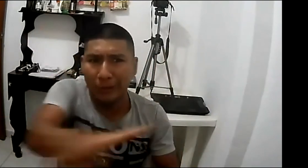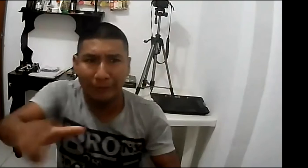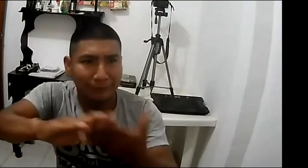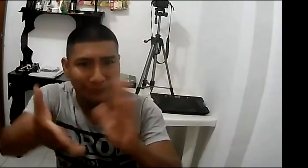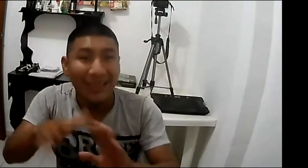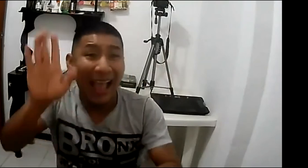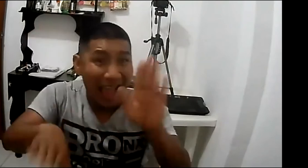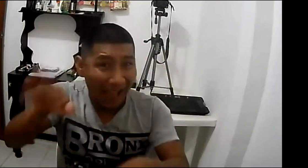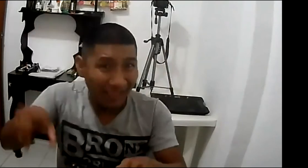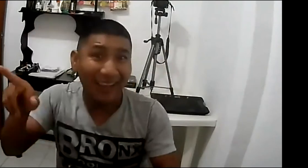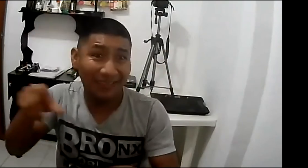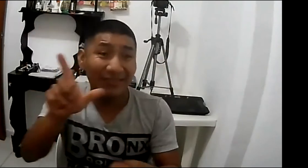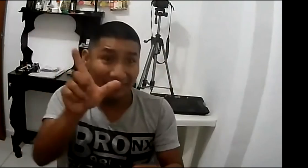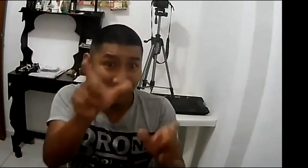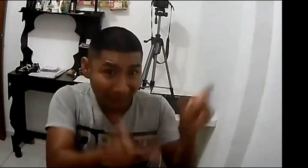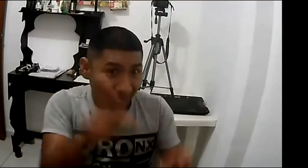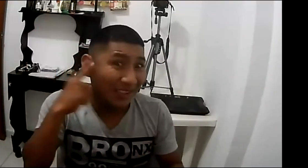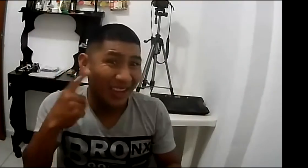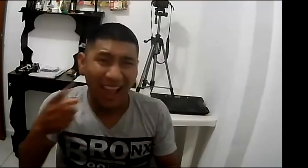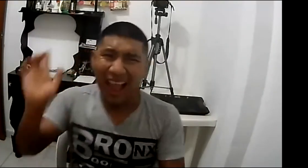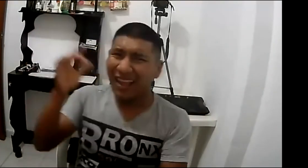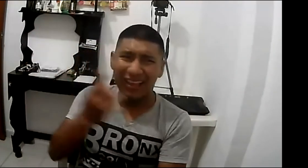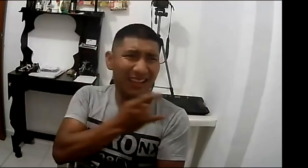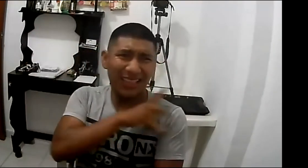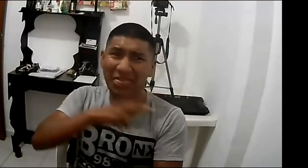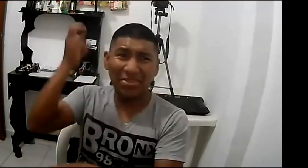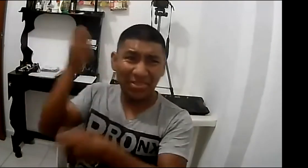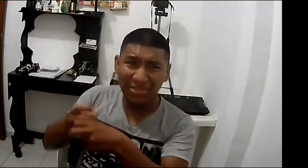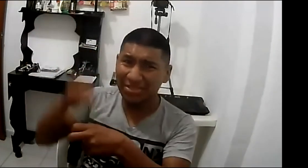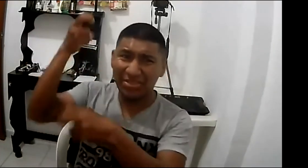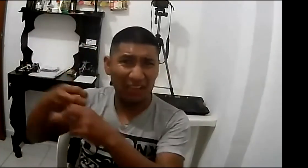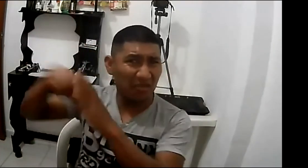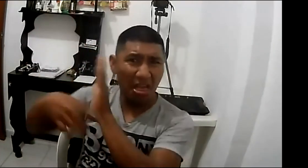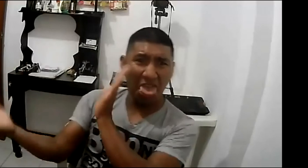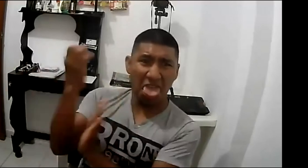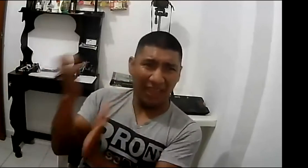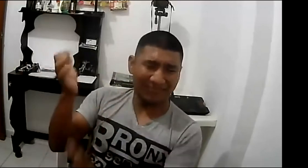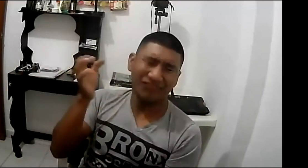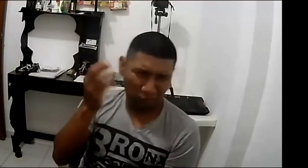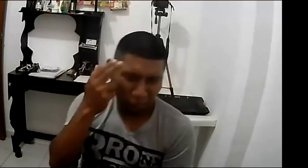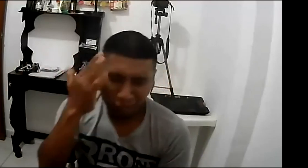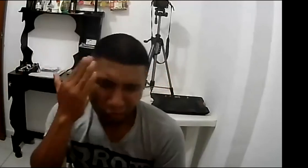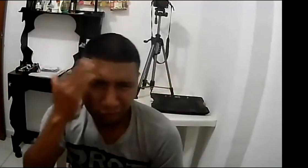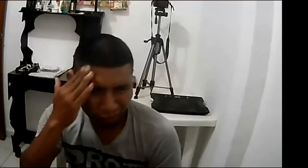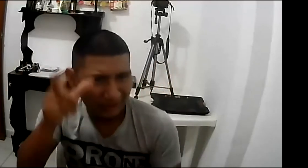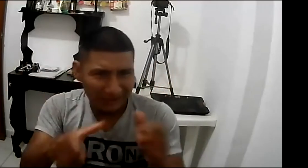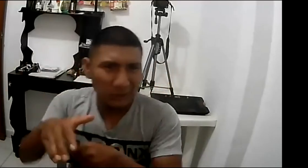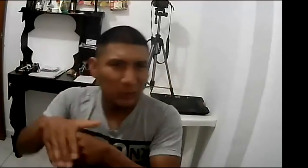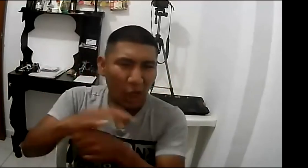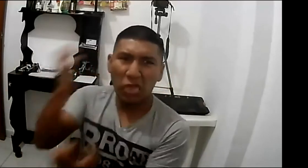forma se pueda sensibilizar y que la mayoría de las personas de la universidad puedan entender realmente para que nosotros no digan que la universidad es muy